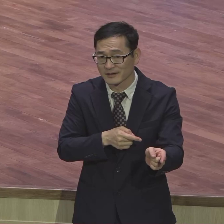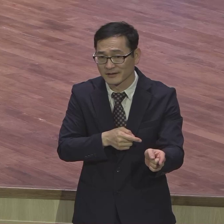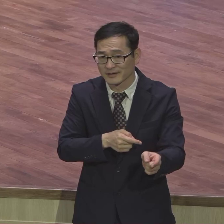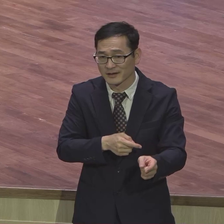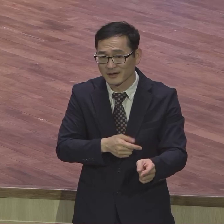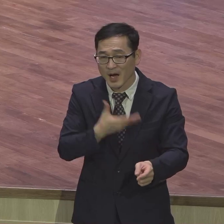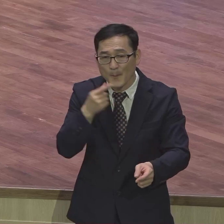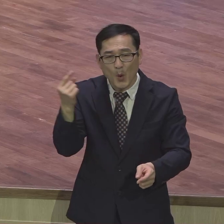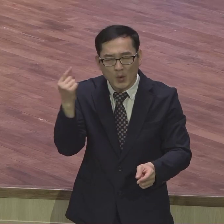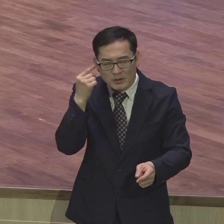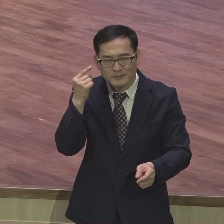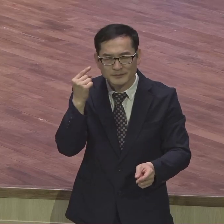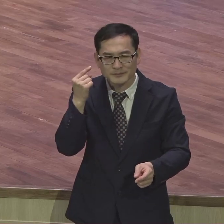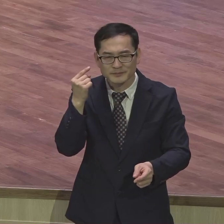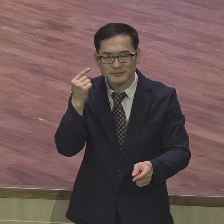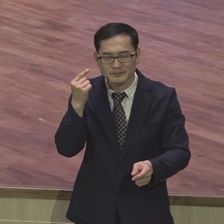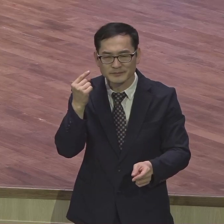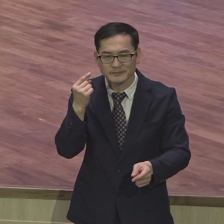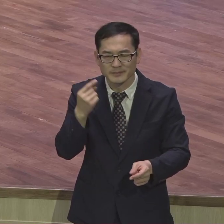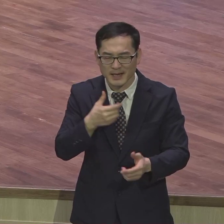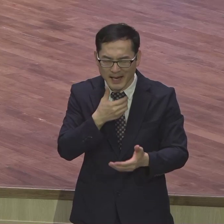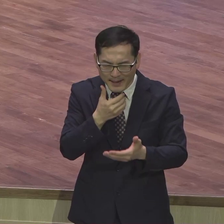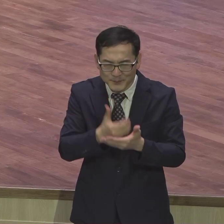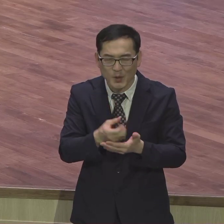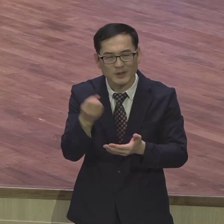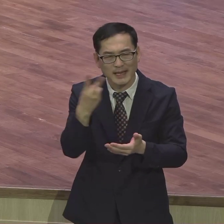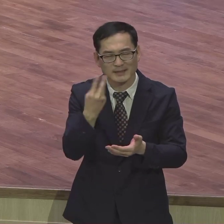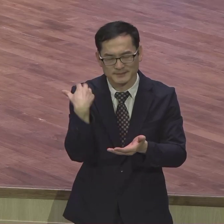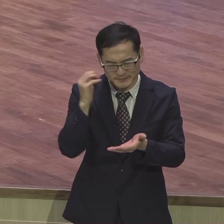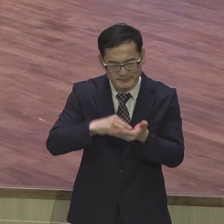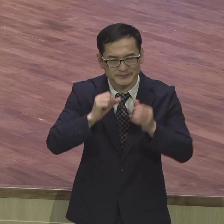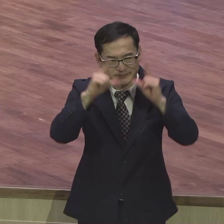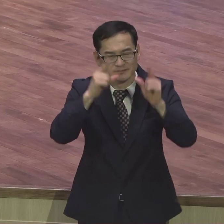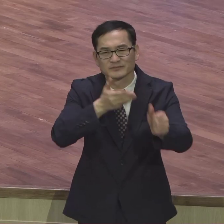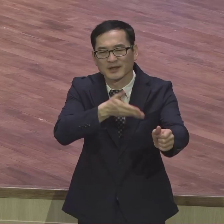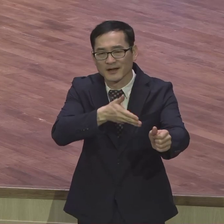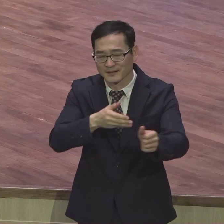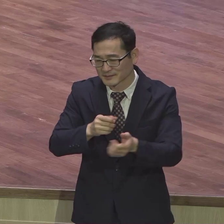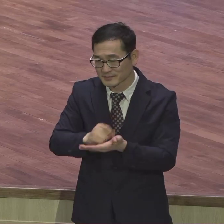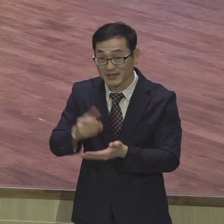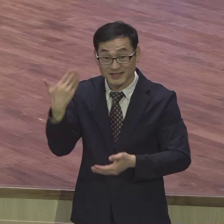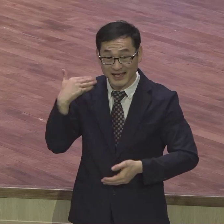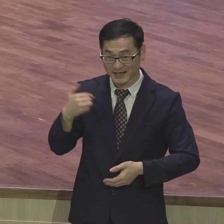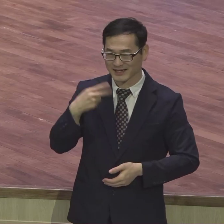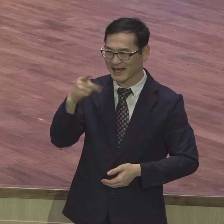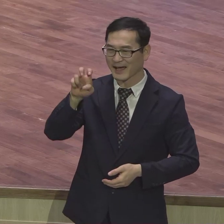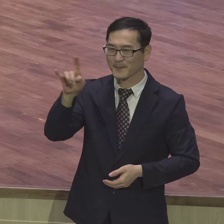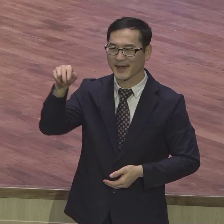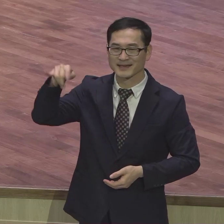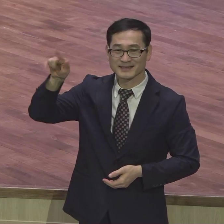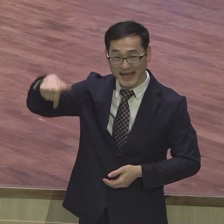그렇게 강조하고 있습니다 다메색 도상에서 부활하신 예수 그리스도를 만나기 전까지는